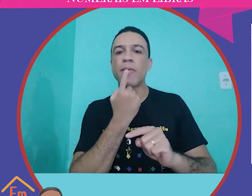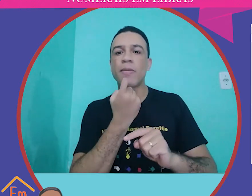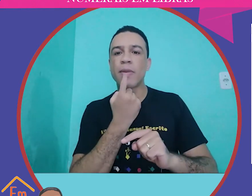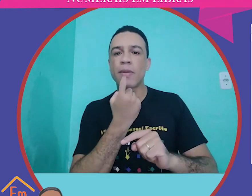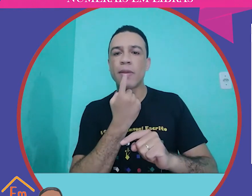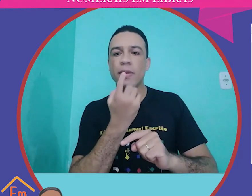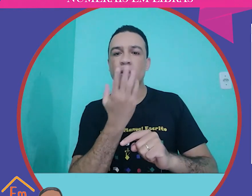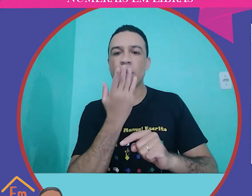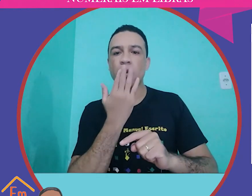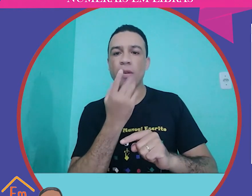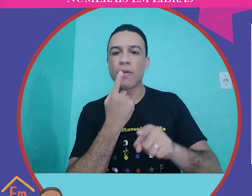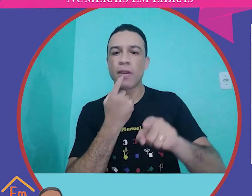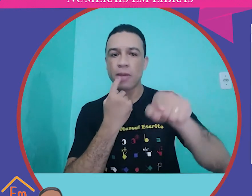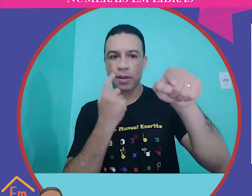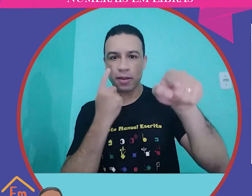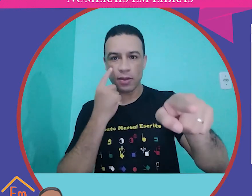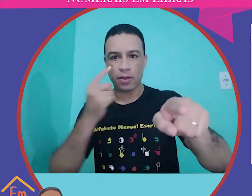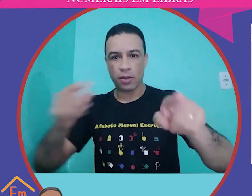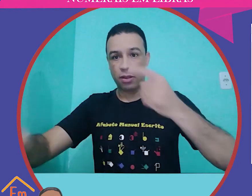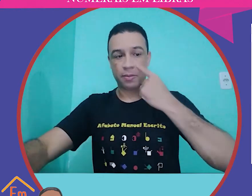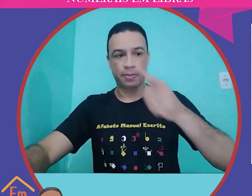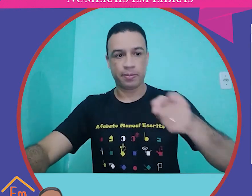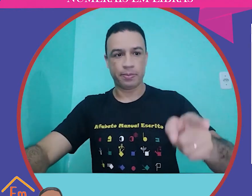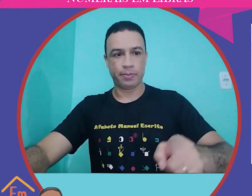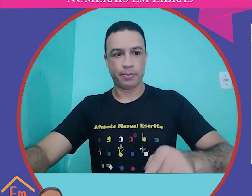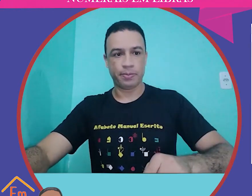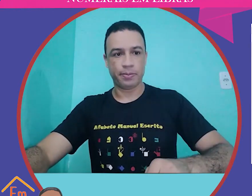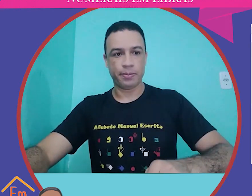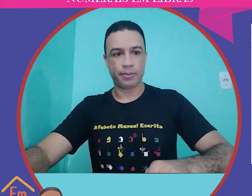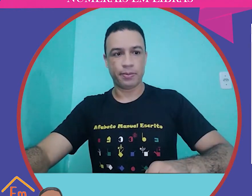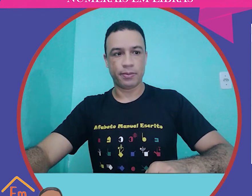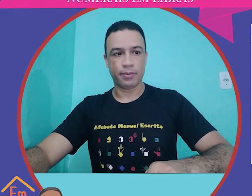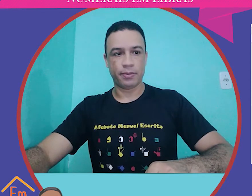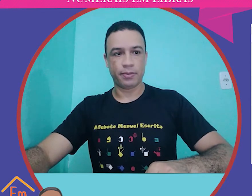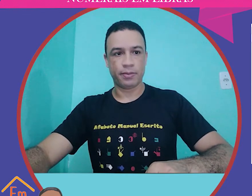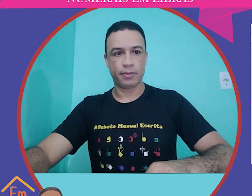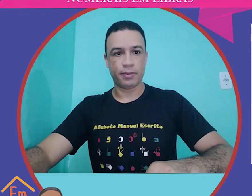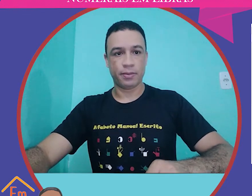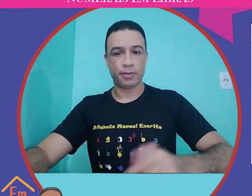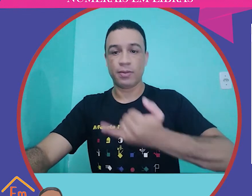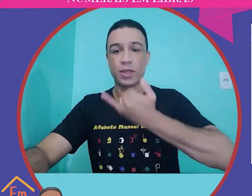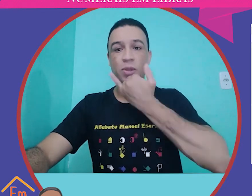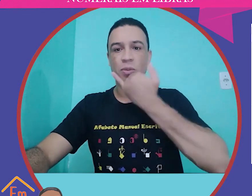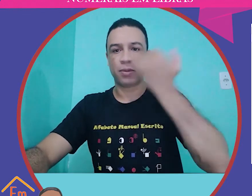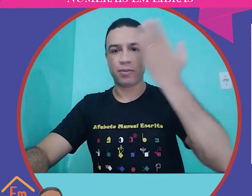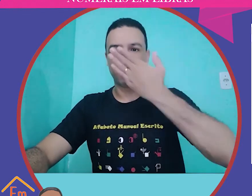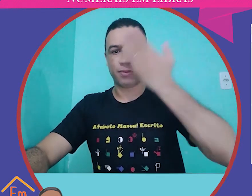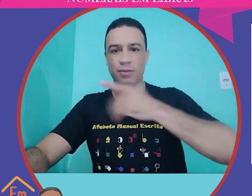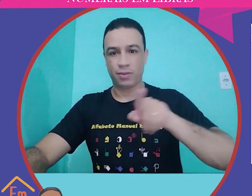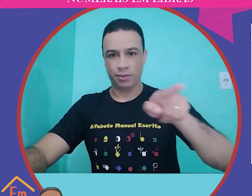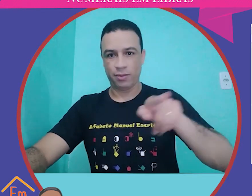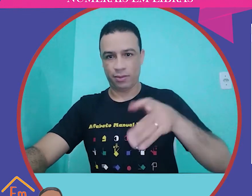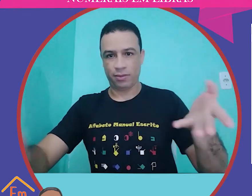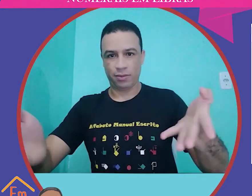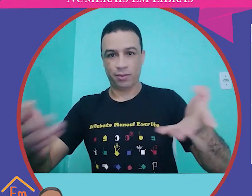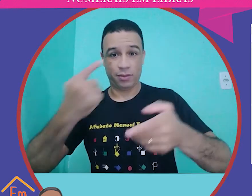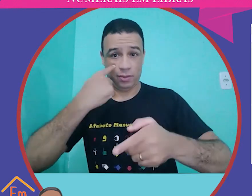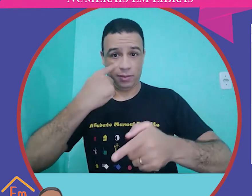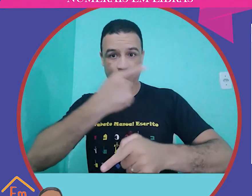pontilhado, na cor vermelha? Então, vou mostrar para vocês aqui na tela. Desculpa, se vocês não